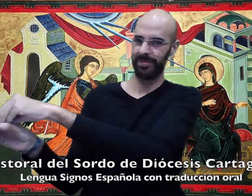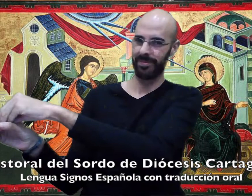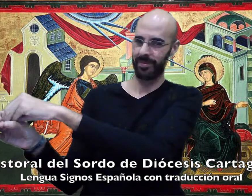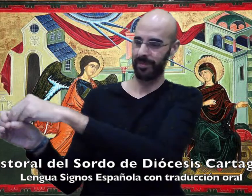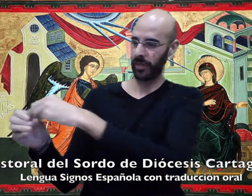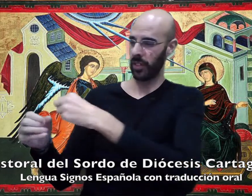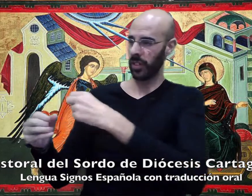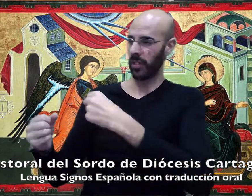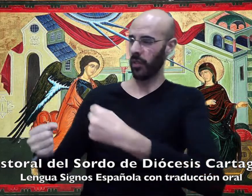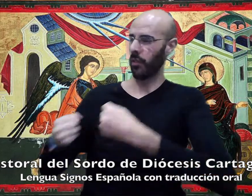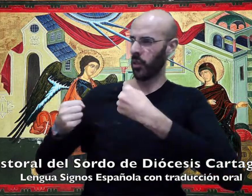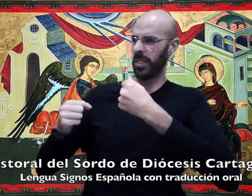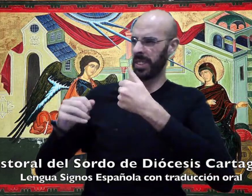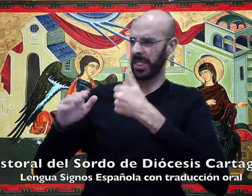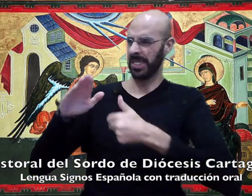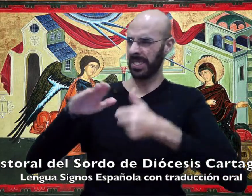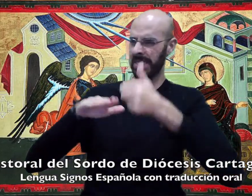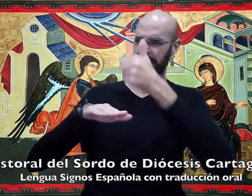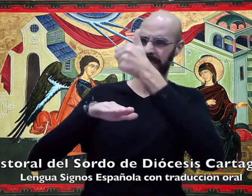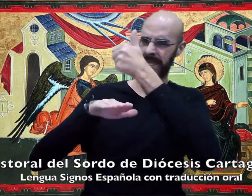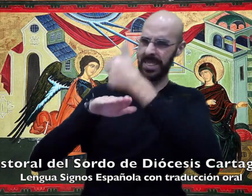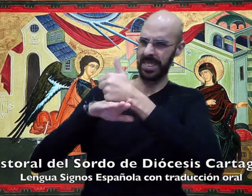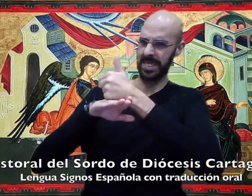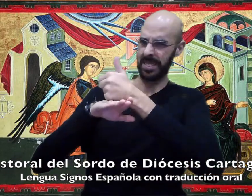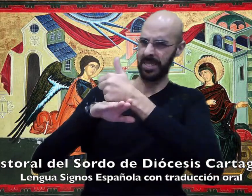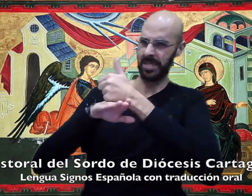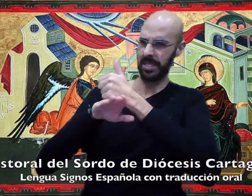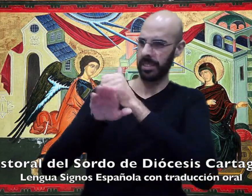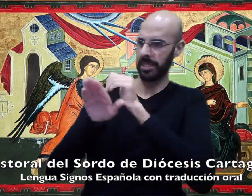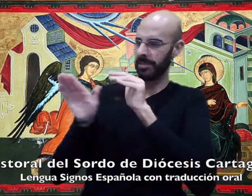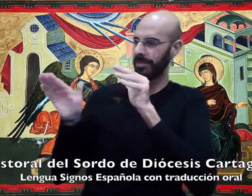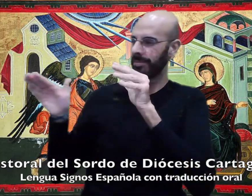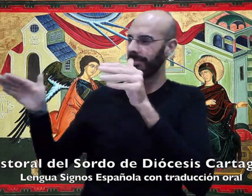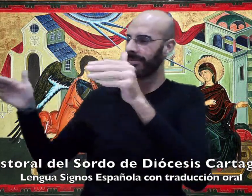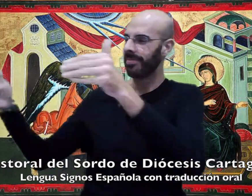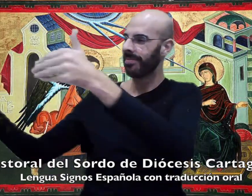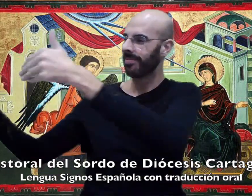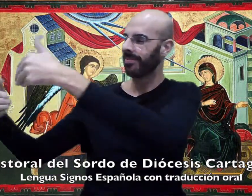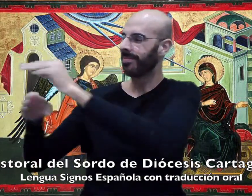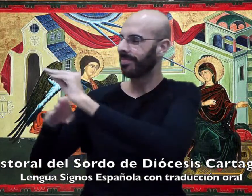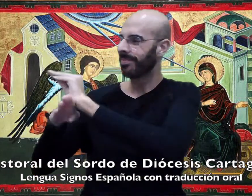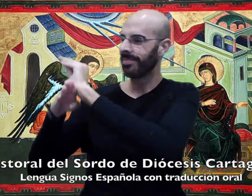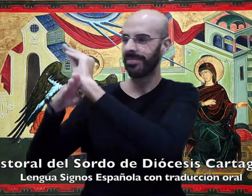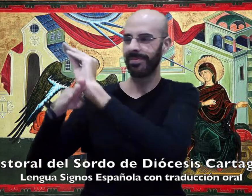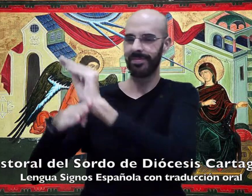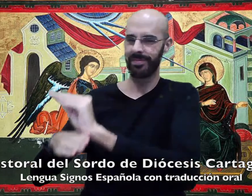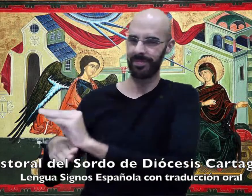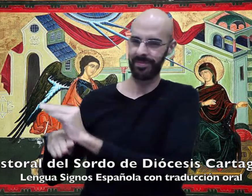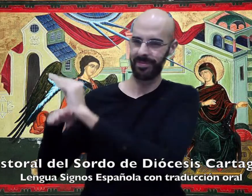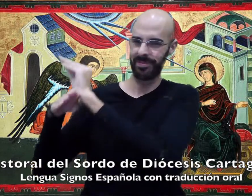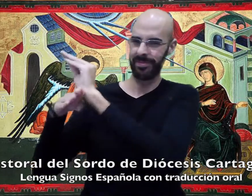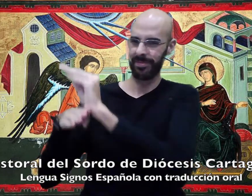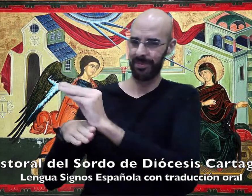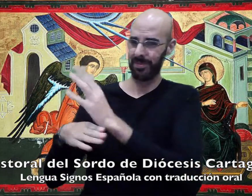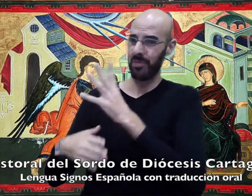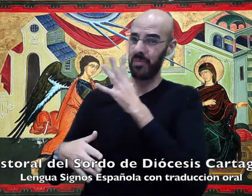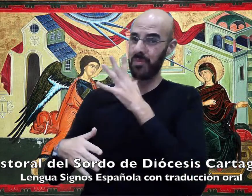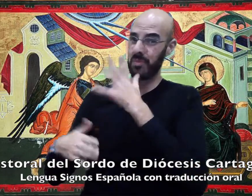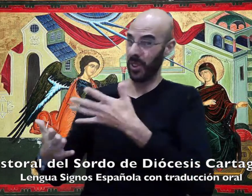vendrá sobre ti y la fuerza del Altísimo te cubrirá con su sombra. Por